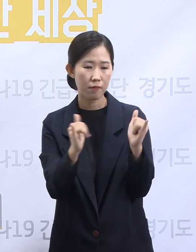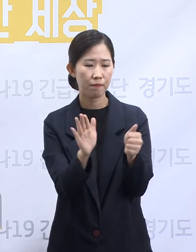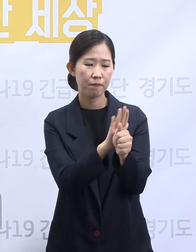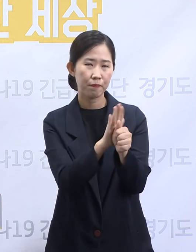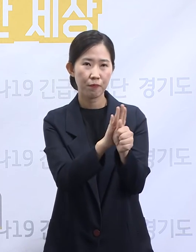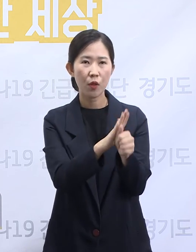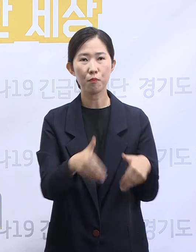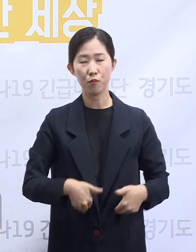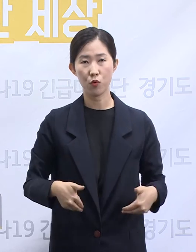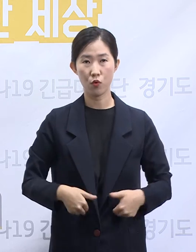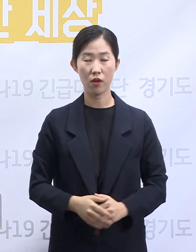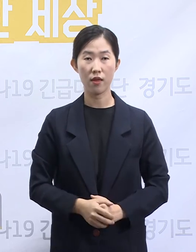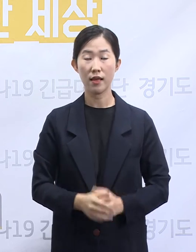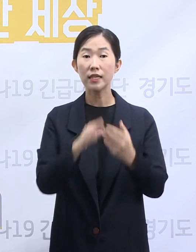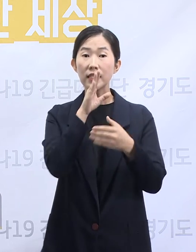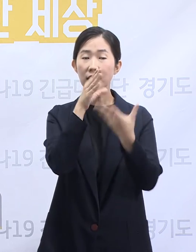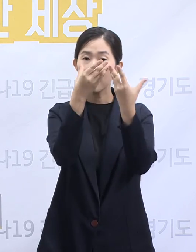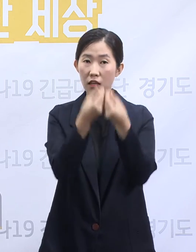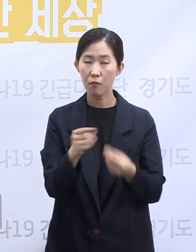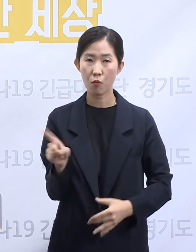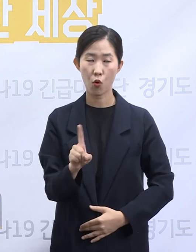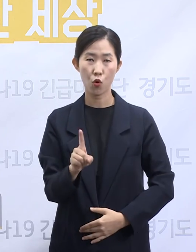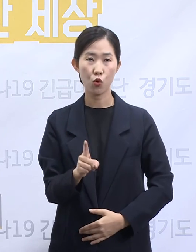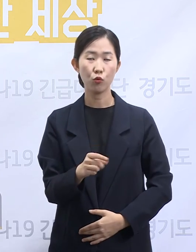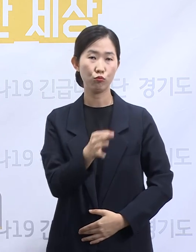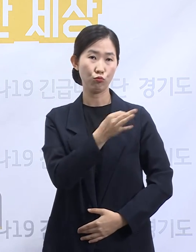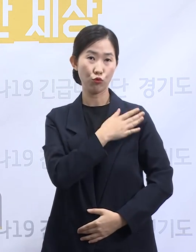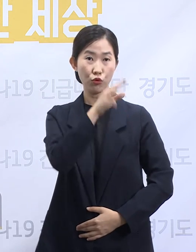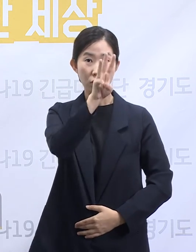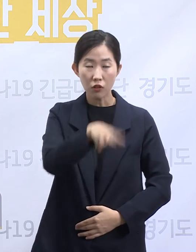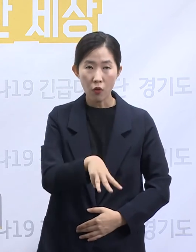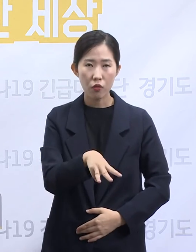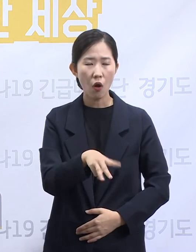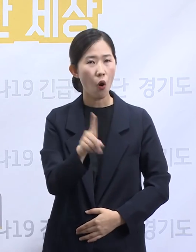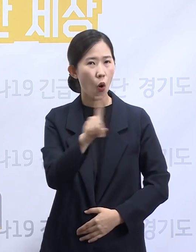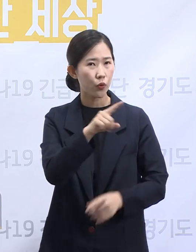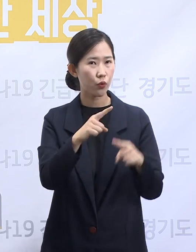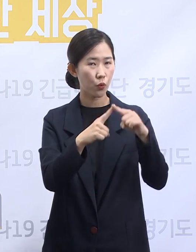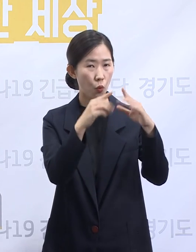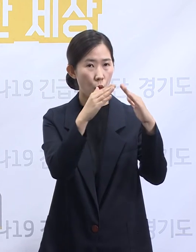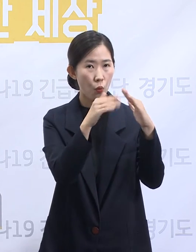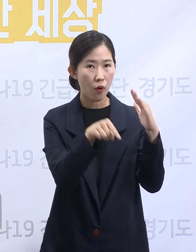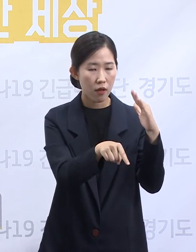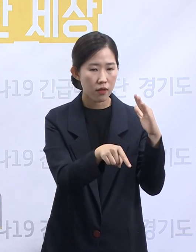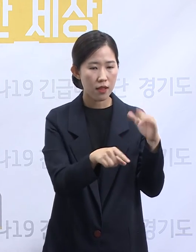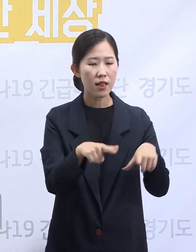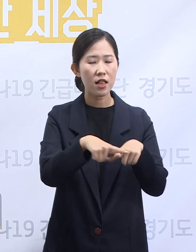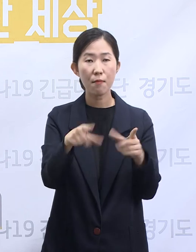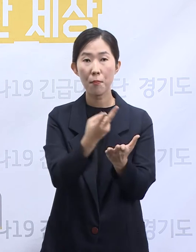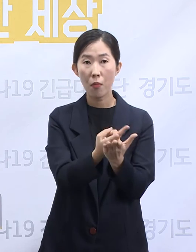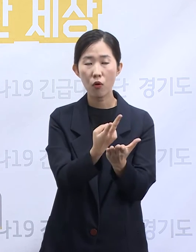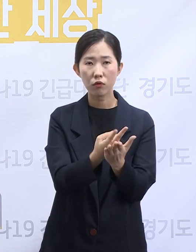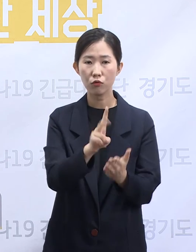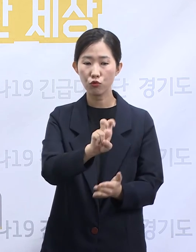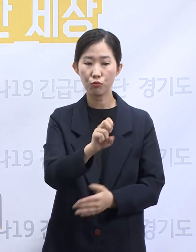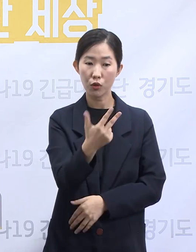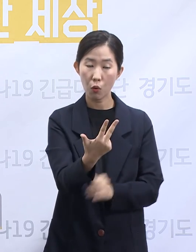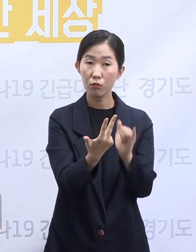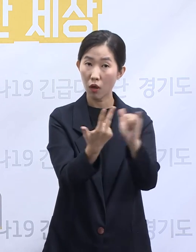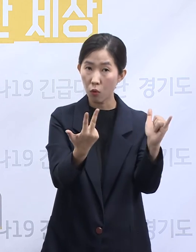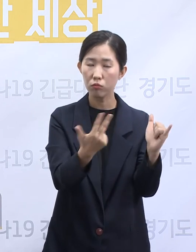유행 대응을 위해서 일반 병상 27개만 사용하면 되었습니다.